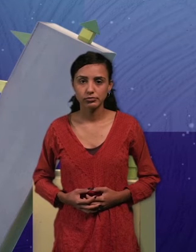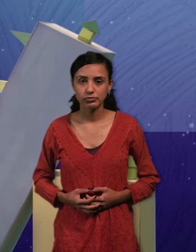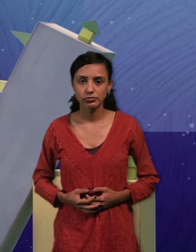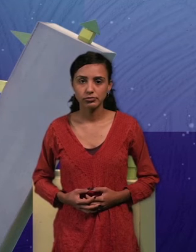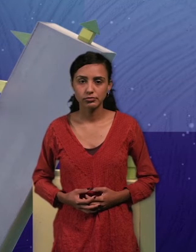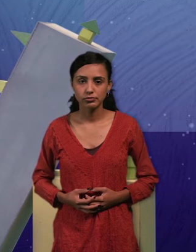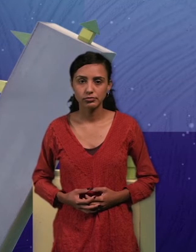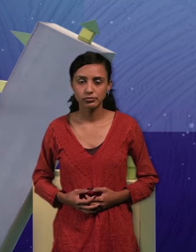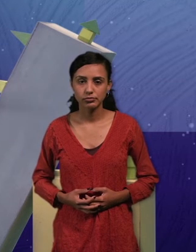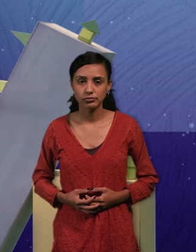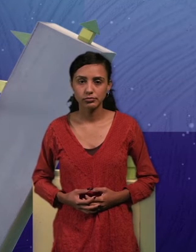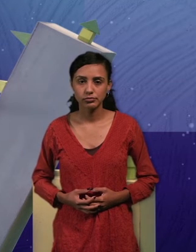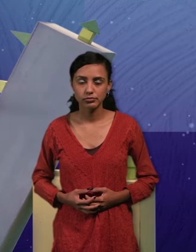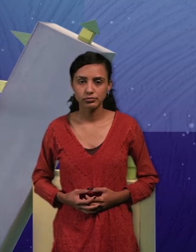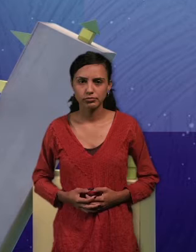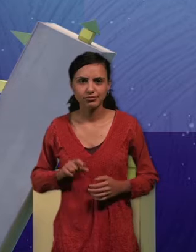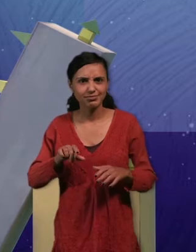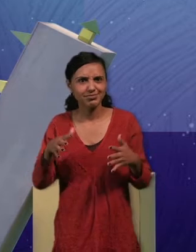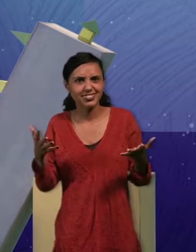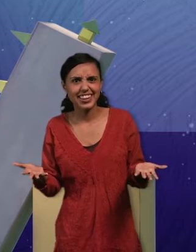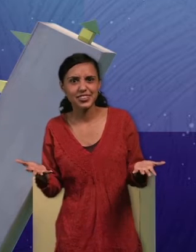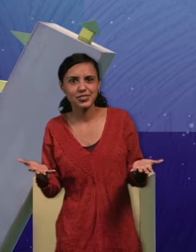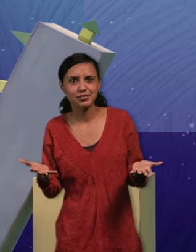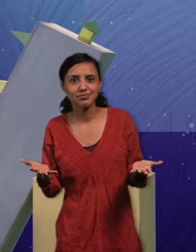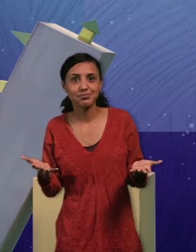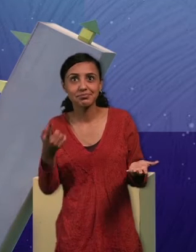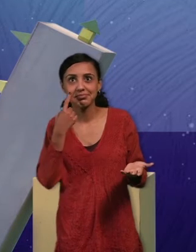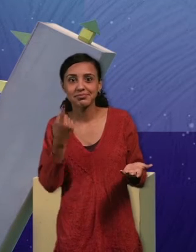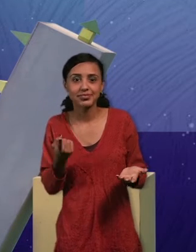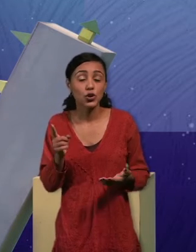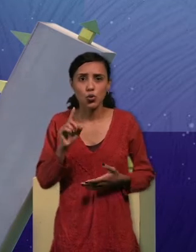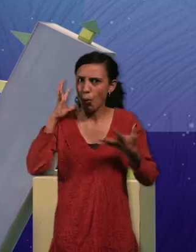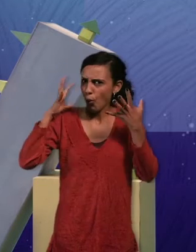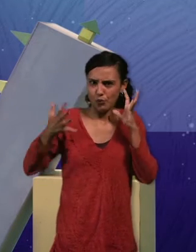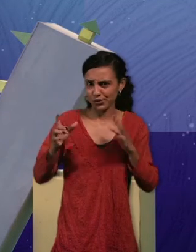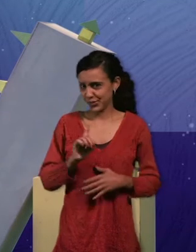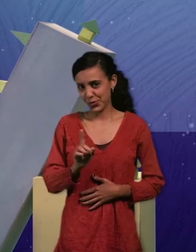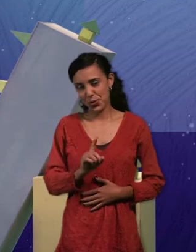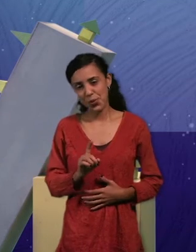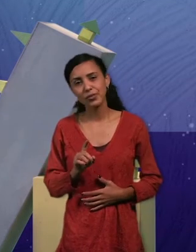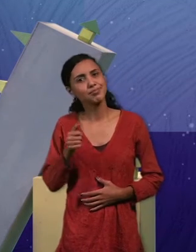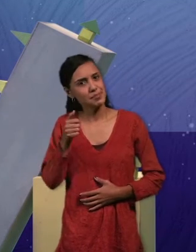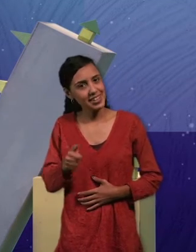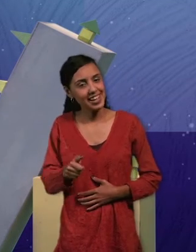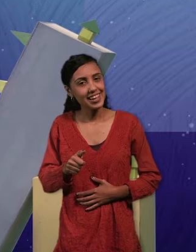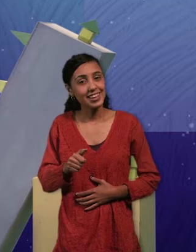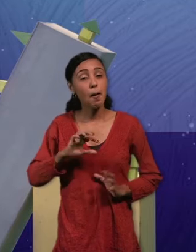Gracias por ¿Y esto qué es? No, no nos hemos confundido. Estamos en el planeta más creativo de la